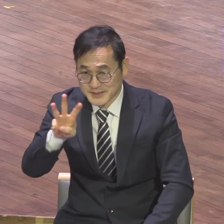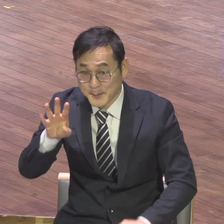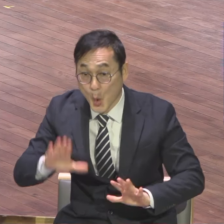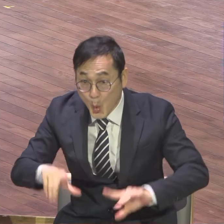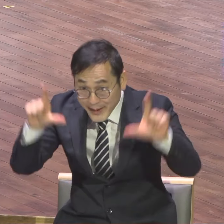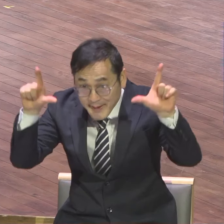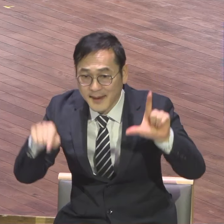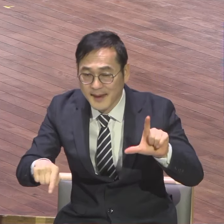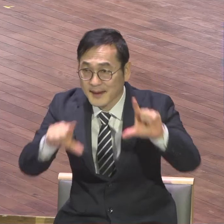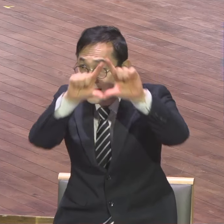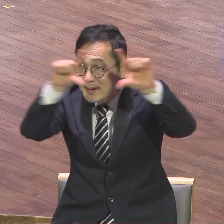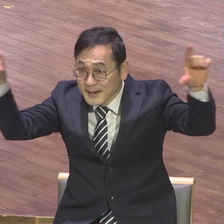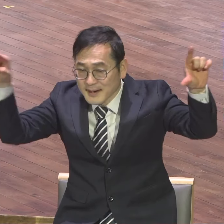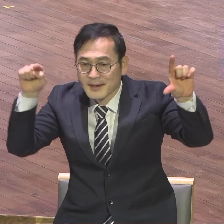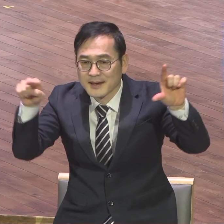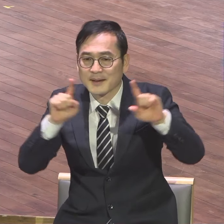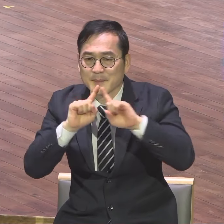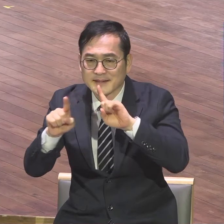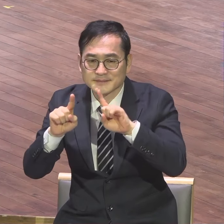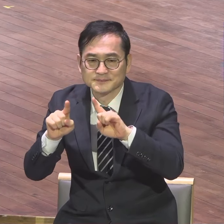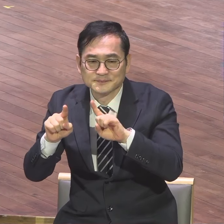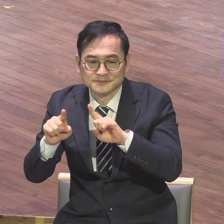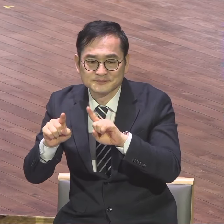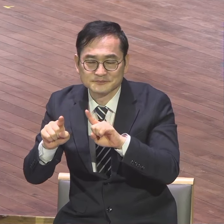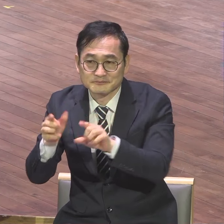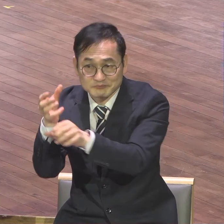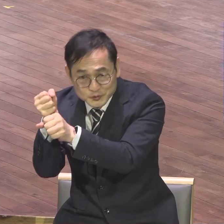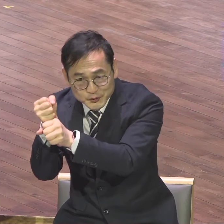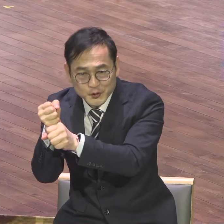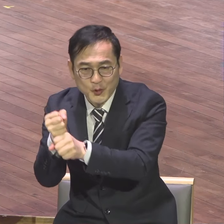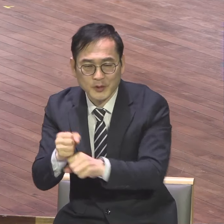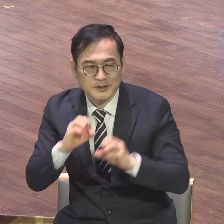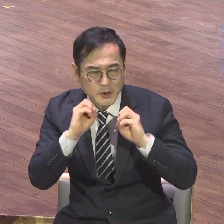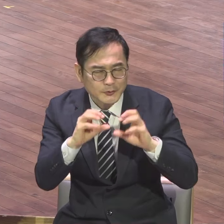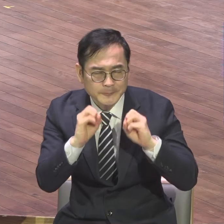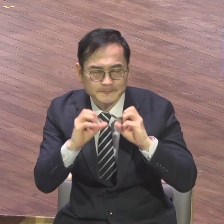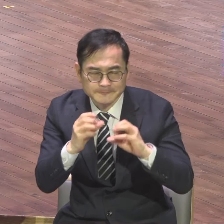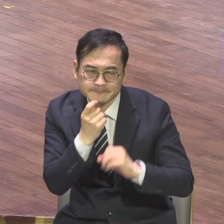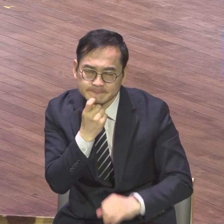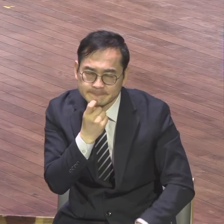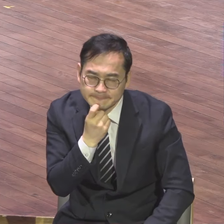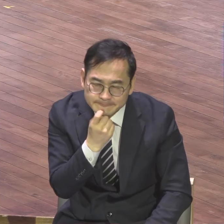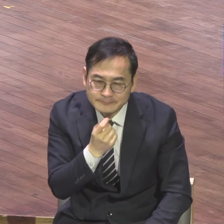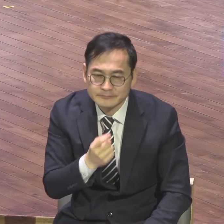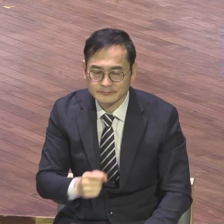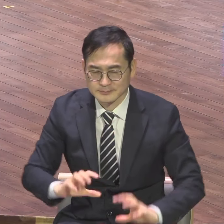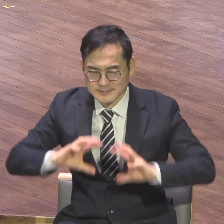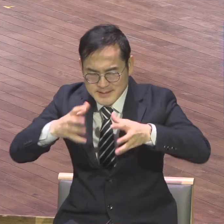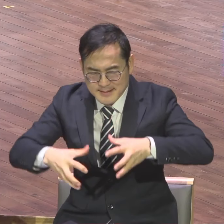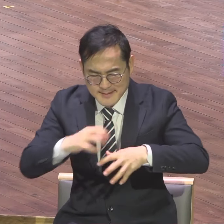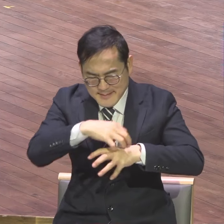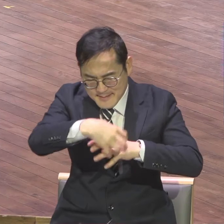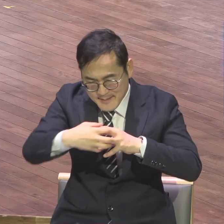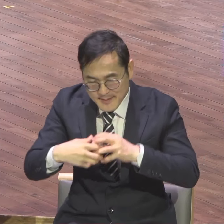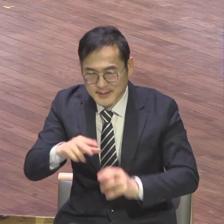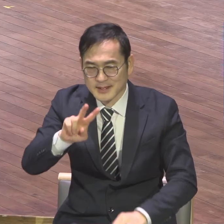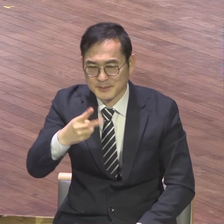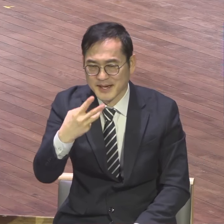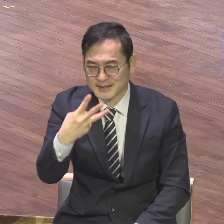오대양, 육대주 그야말로 세밀하게 구체적으로 237개 장로를 담당 장로를